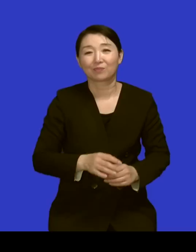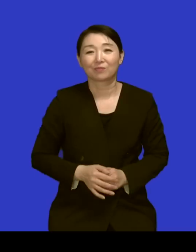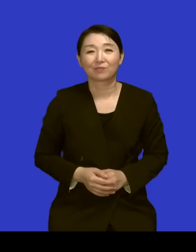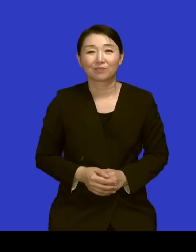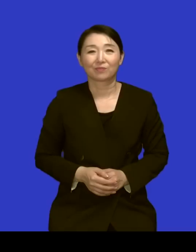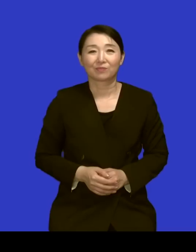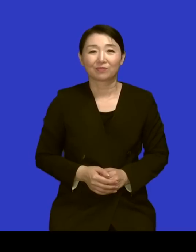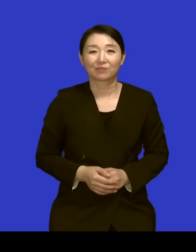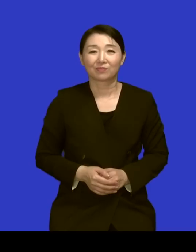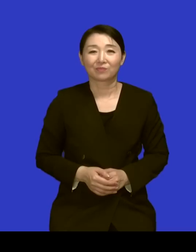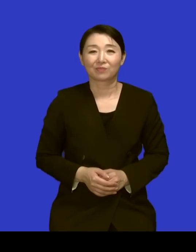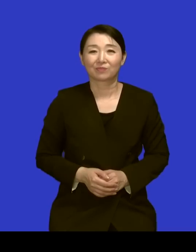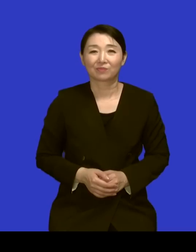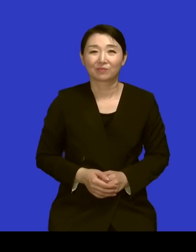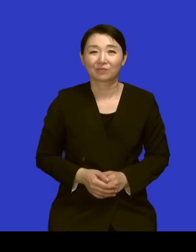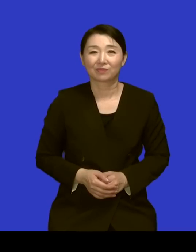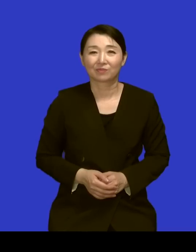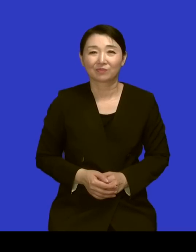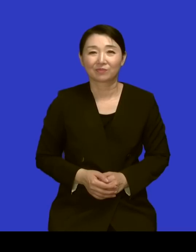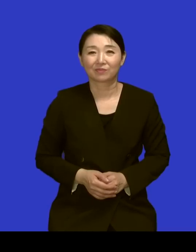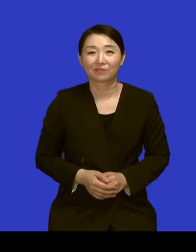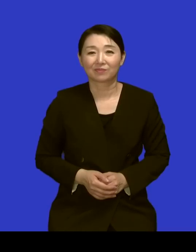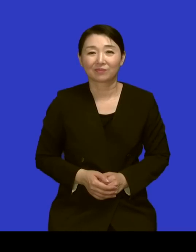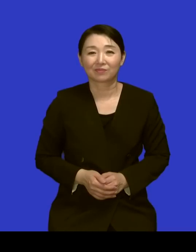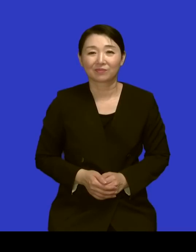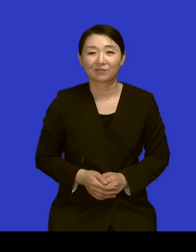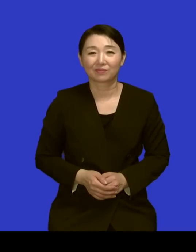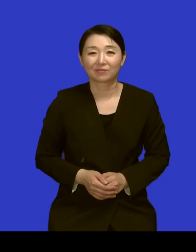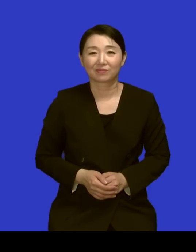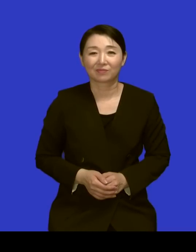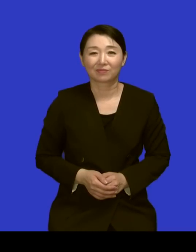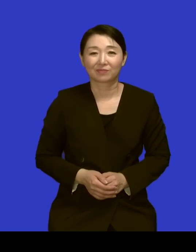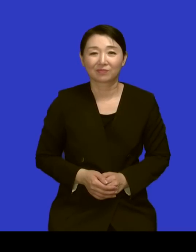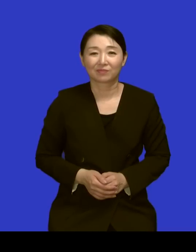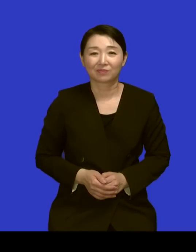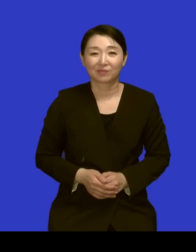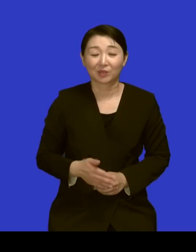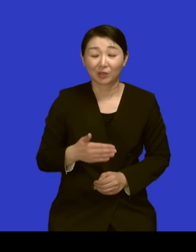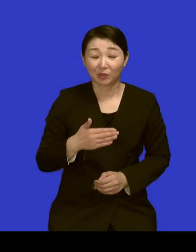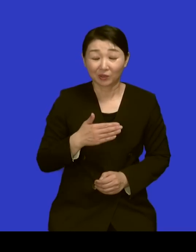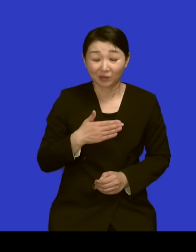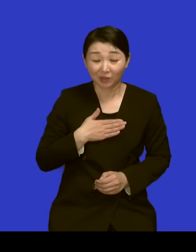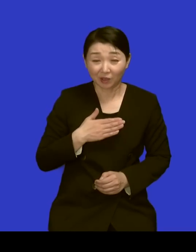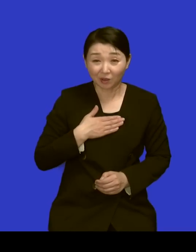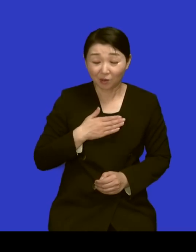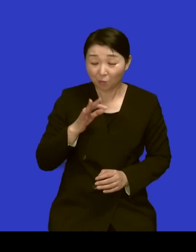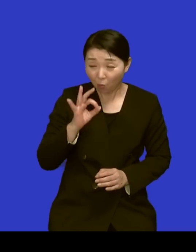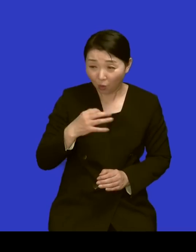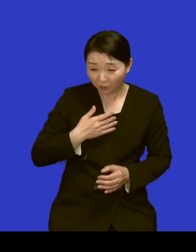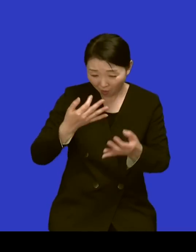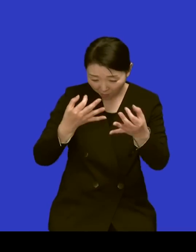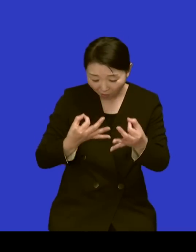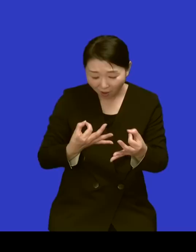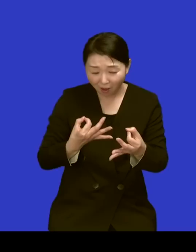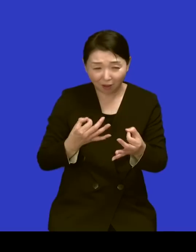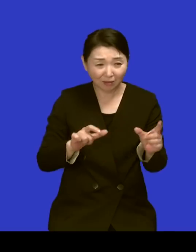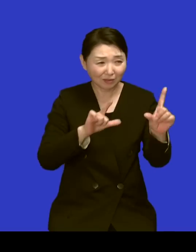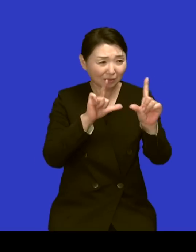제가 그런 거 보면 너무 사는 게 한심한 거예요 정말 우리가 꿈에